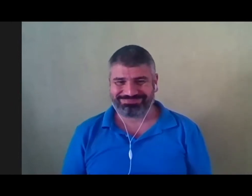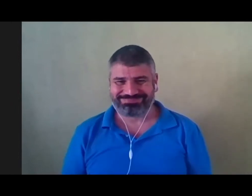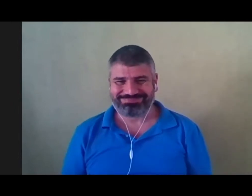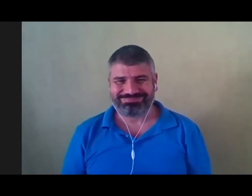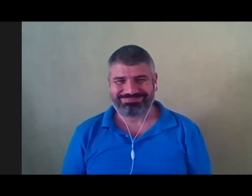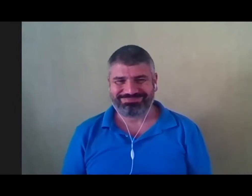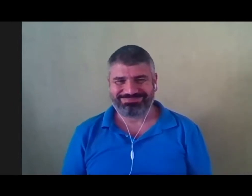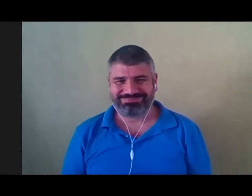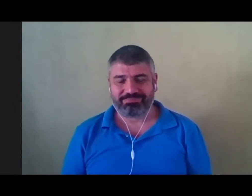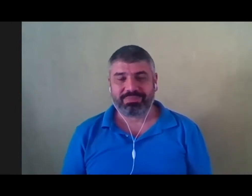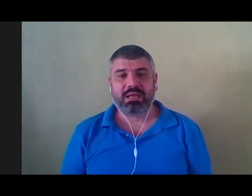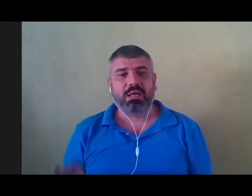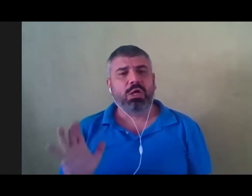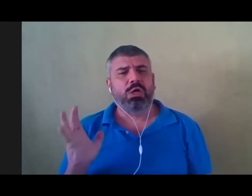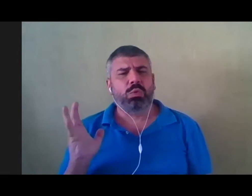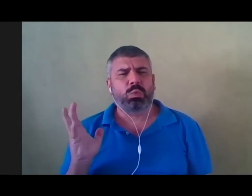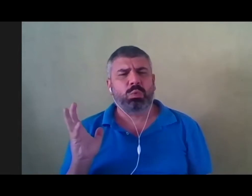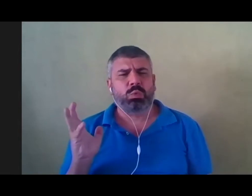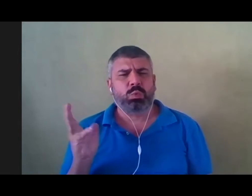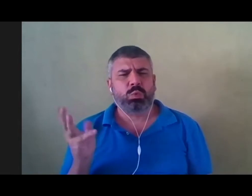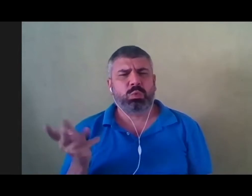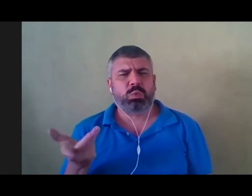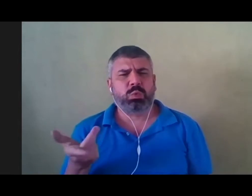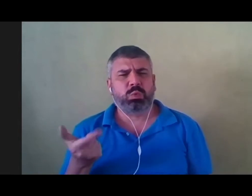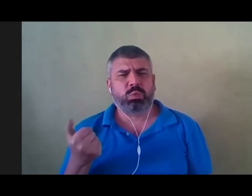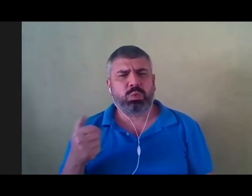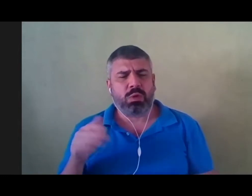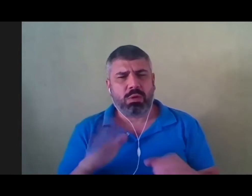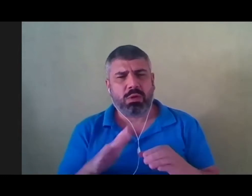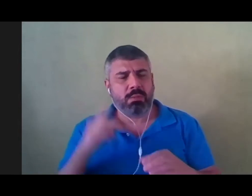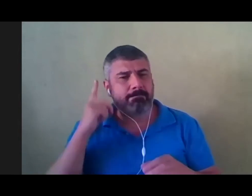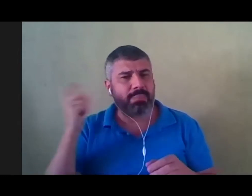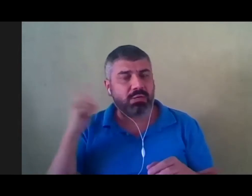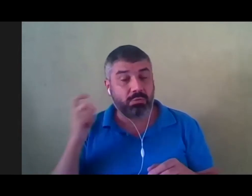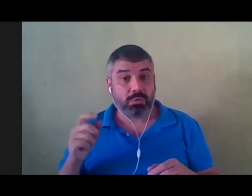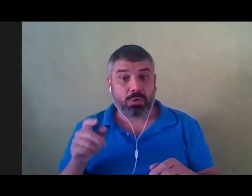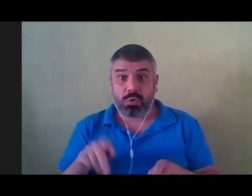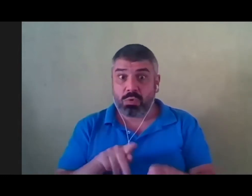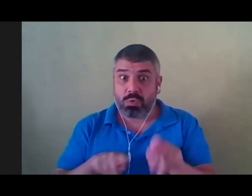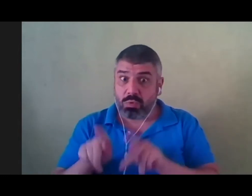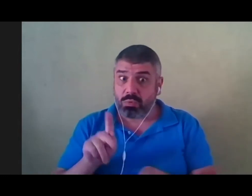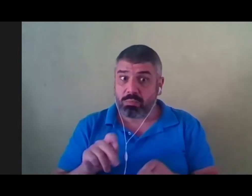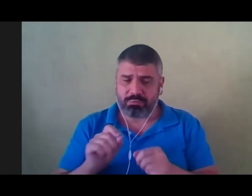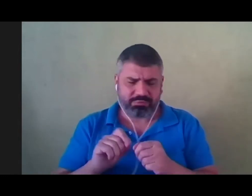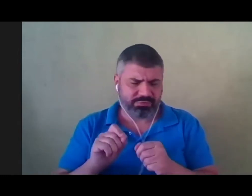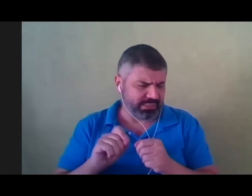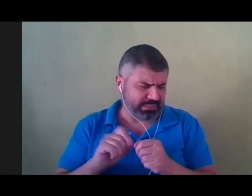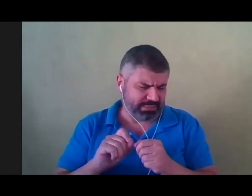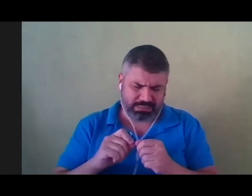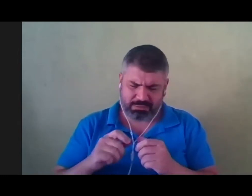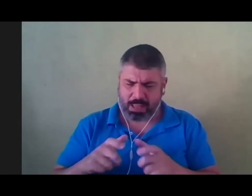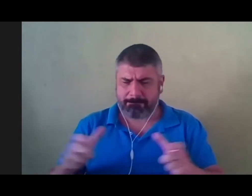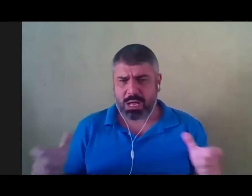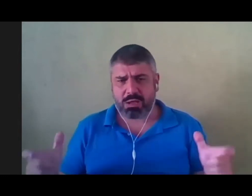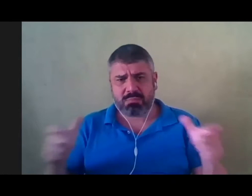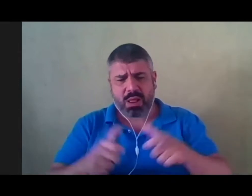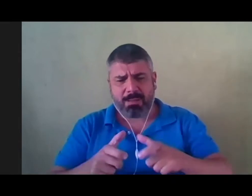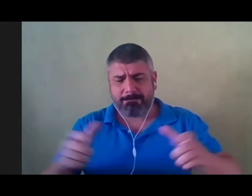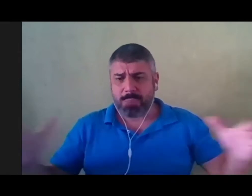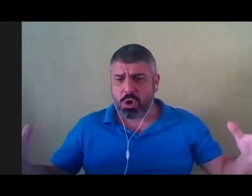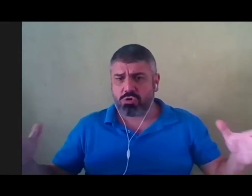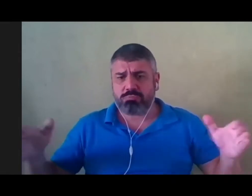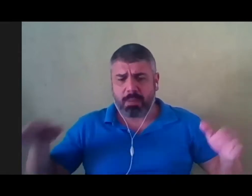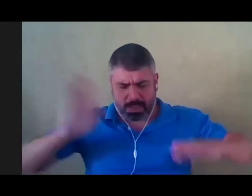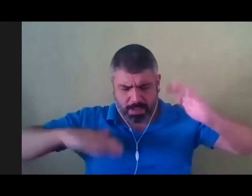Ela era louca pelo toque do tambor. E o povo construía tambores de todos os tamanhos. E fazia os seus